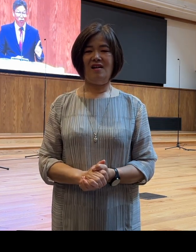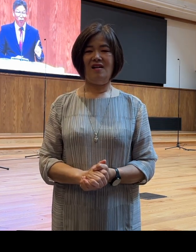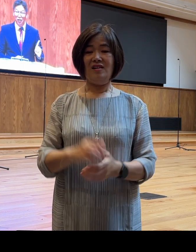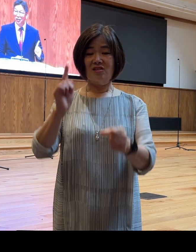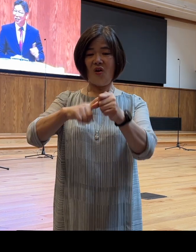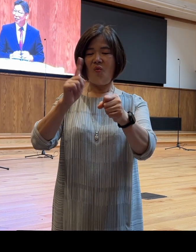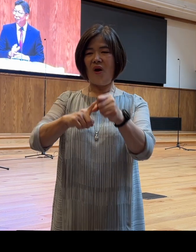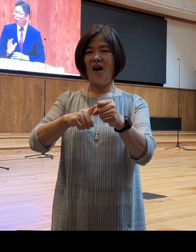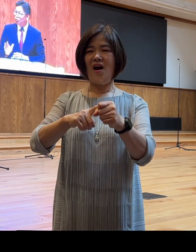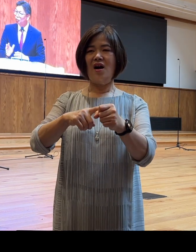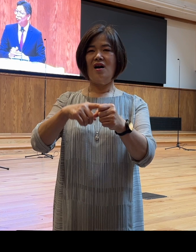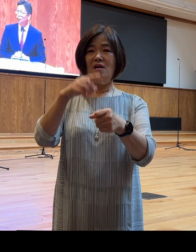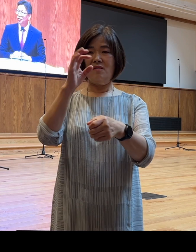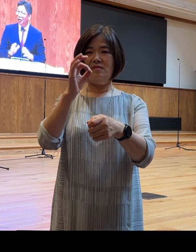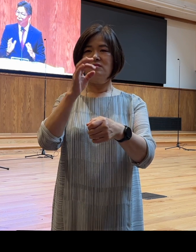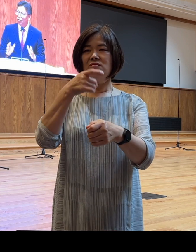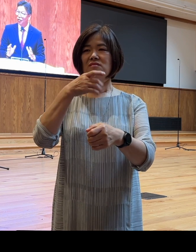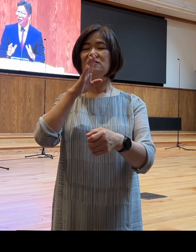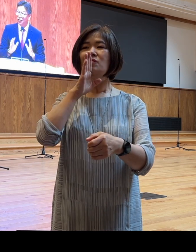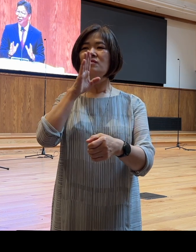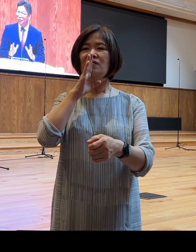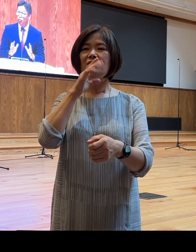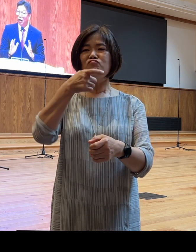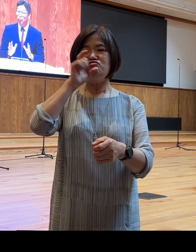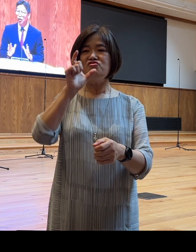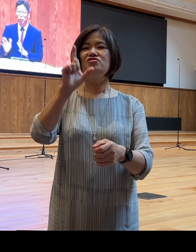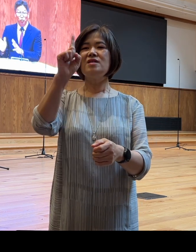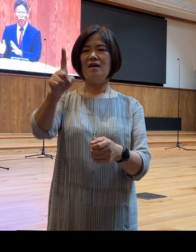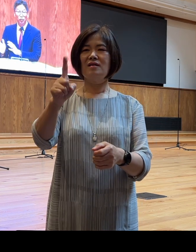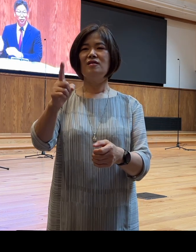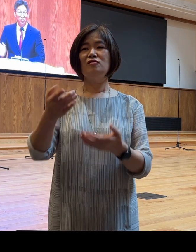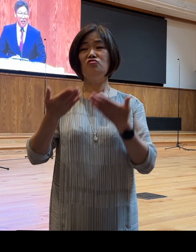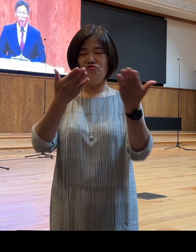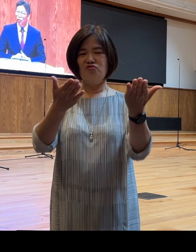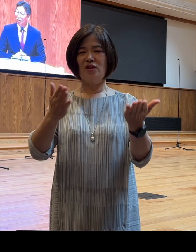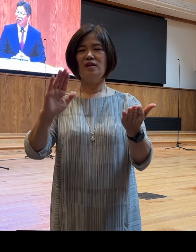떡과 포도주 물 한 부대를 주고 내보내게 됩니다